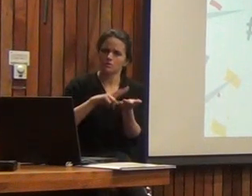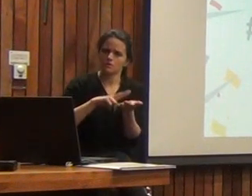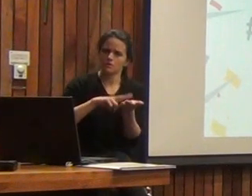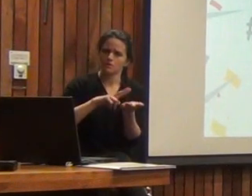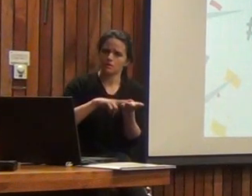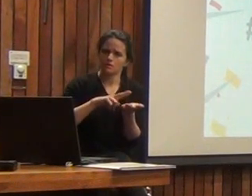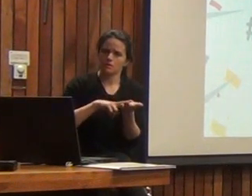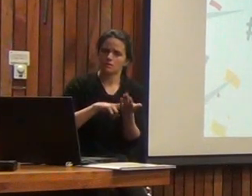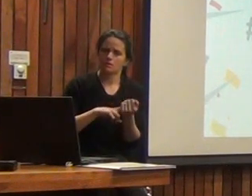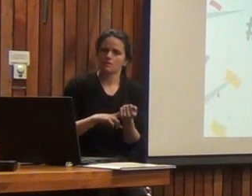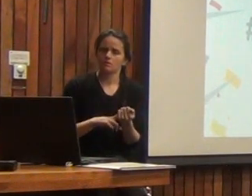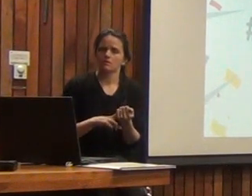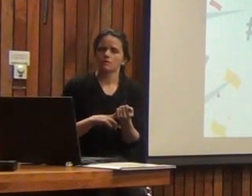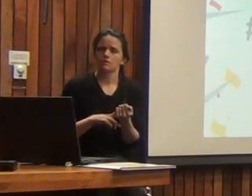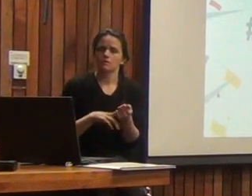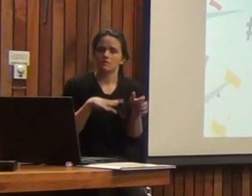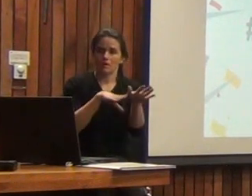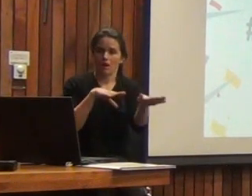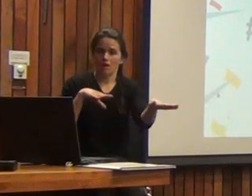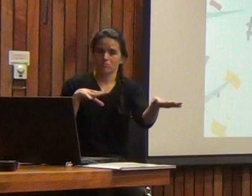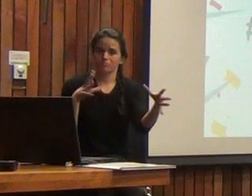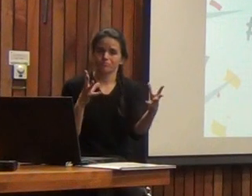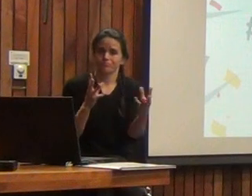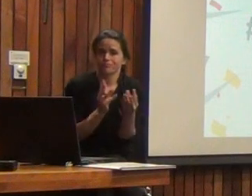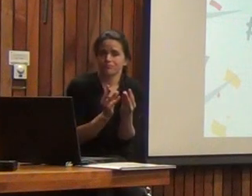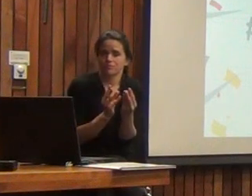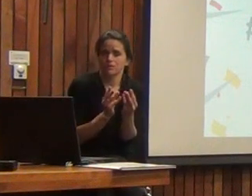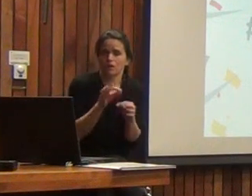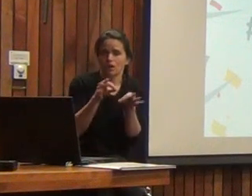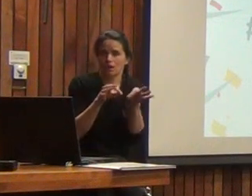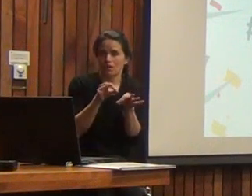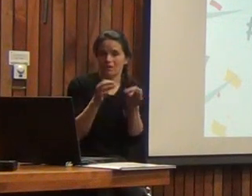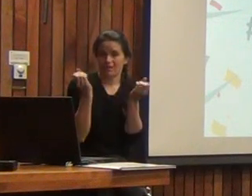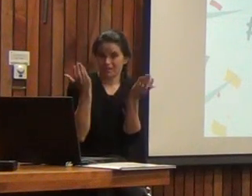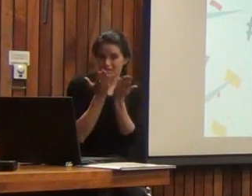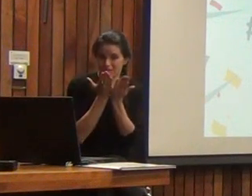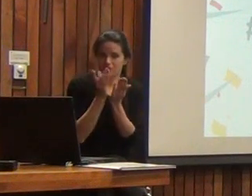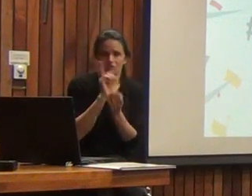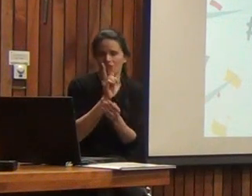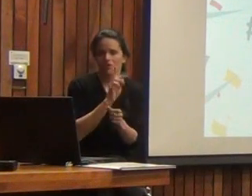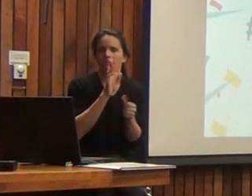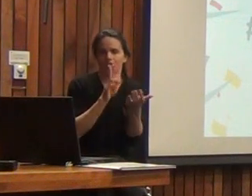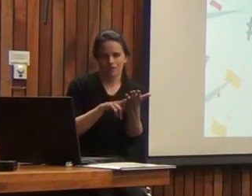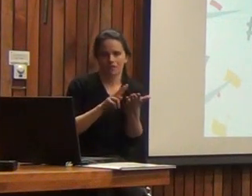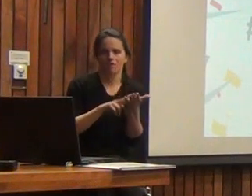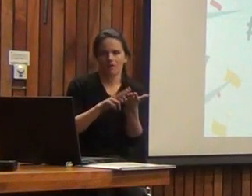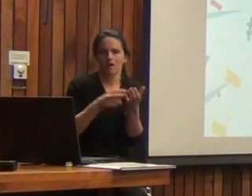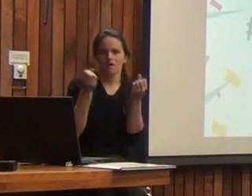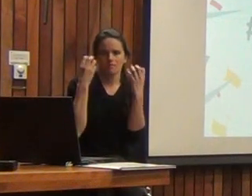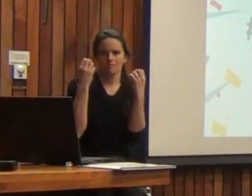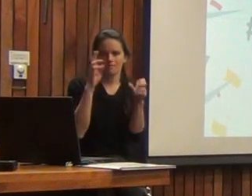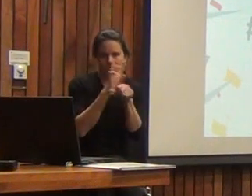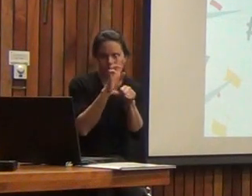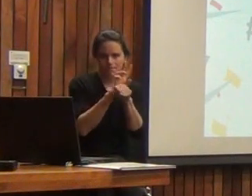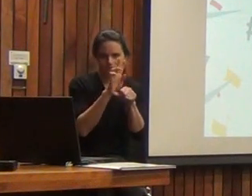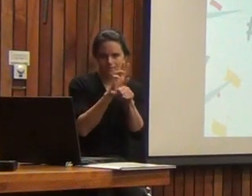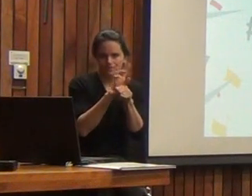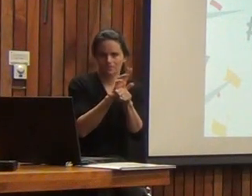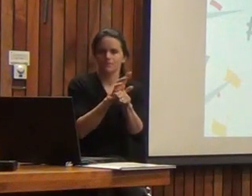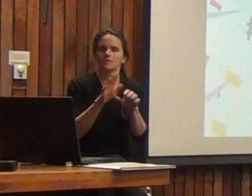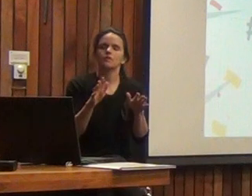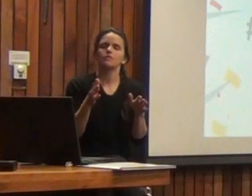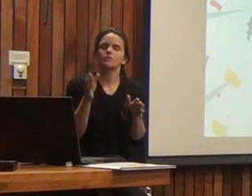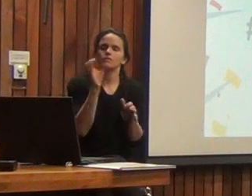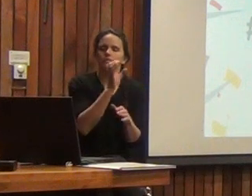disminuir los tacos no había que estudiar ingeniería, sino que había que ser pedagógicos y poder efectivamente generar una